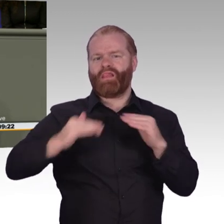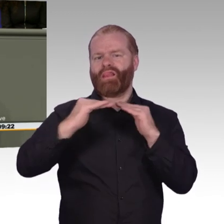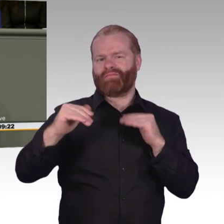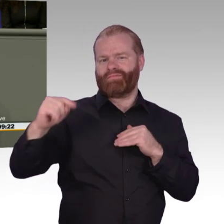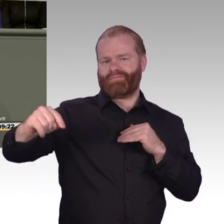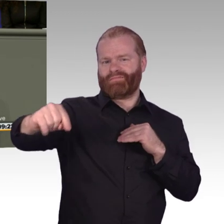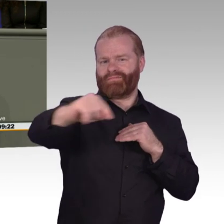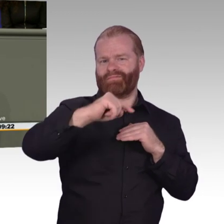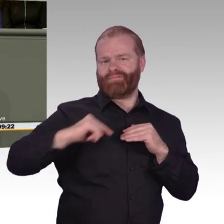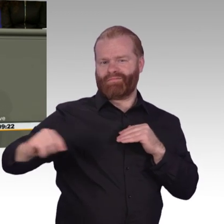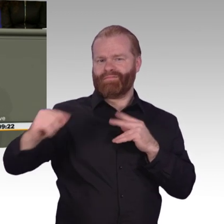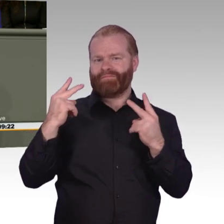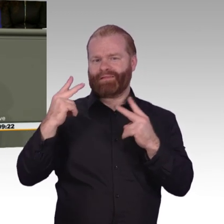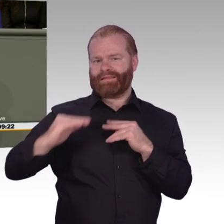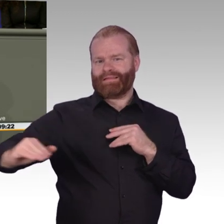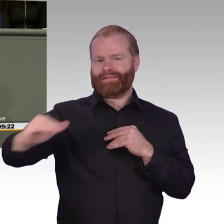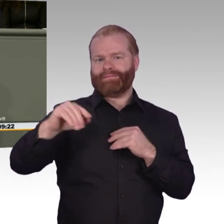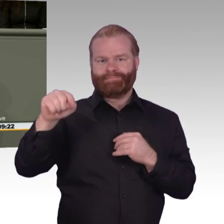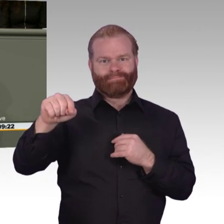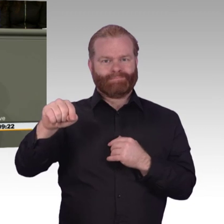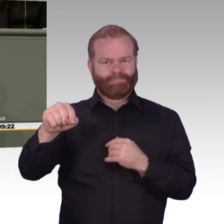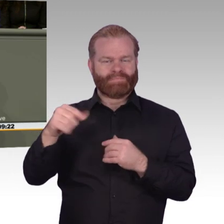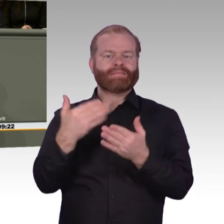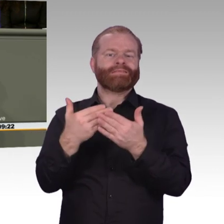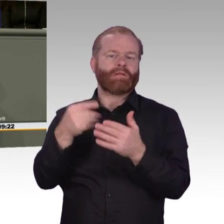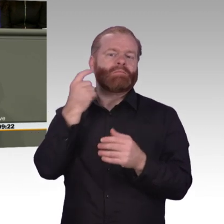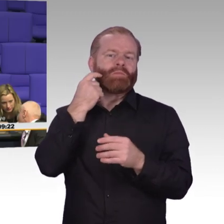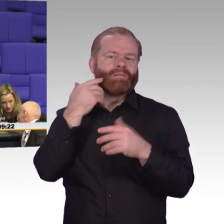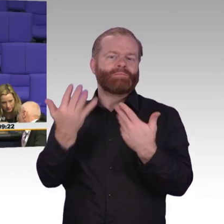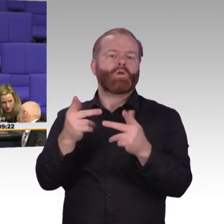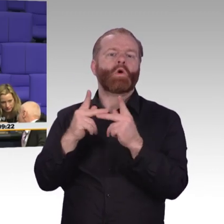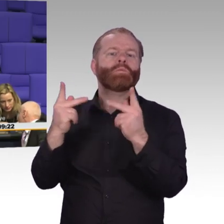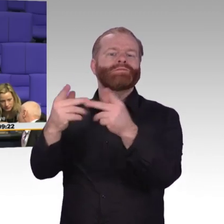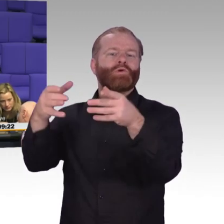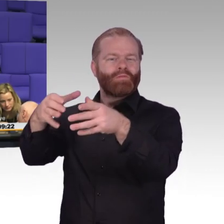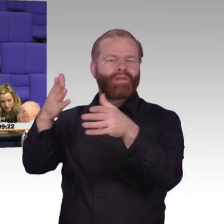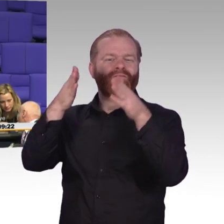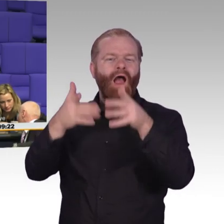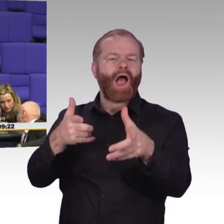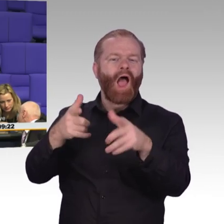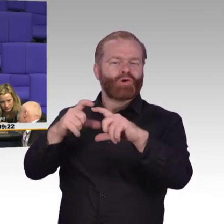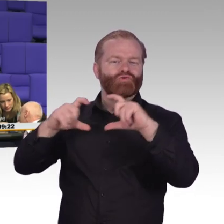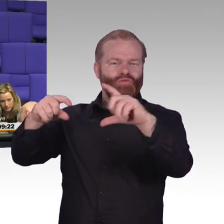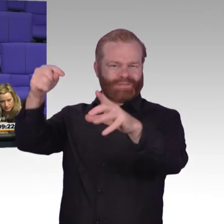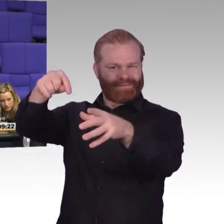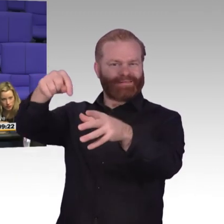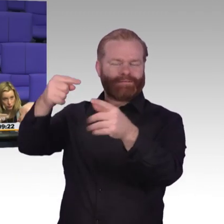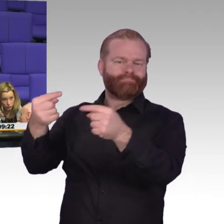machen Punkt für Punkt, schließen wir die Dinge ab. Und ganz ehrlich, natürlich kommen wir auch voran. Und Sie müssen das Ganze einfach mal zur Kenntnis nehmen.